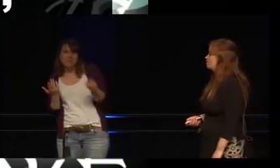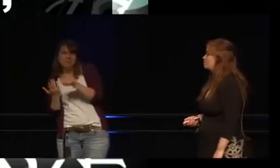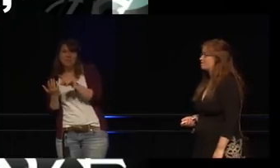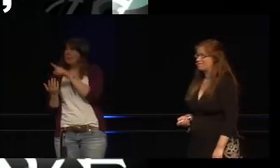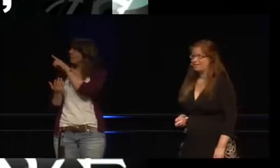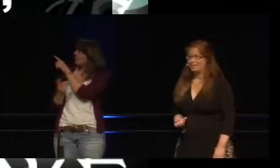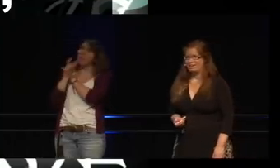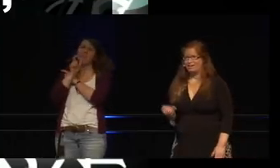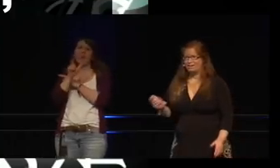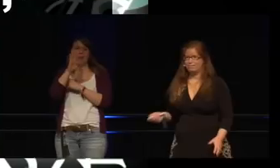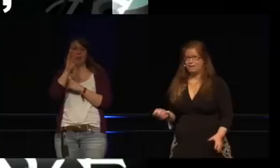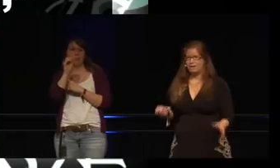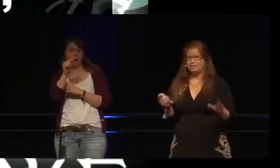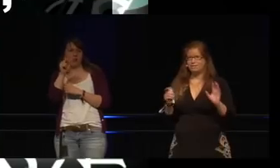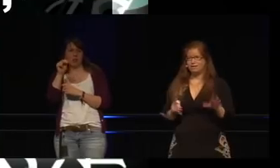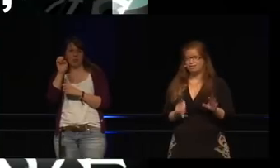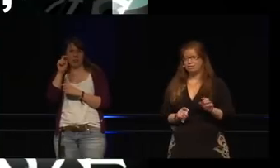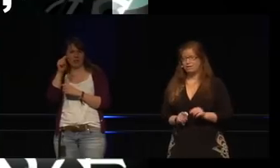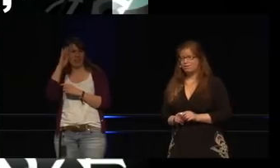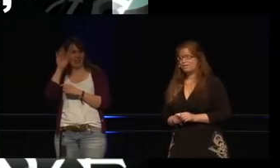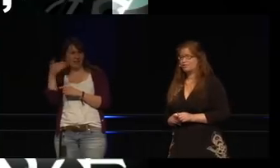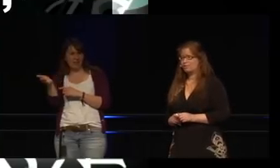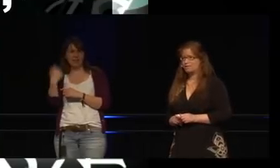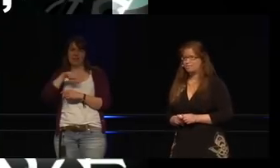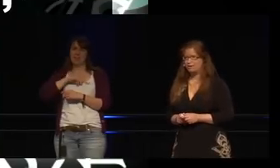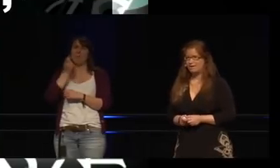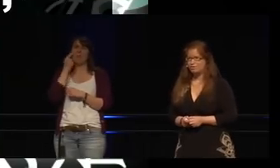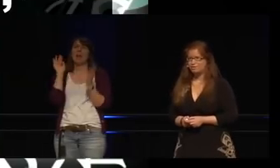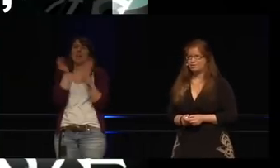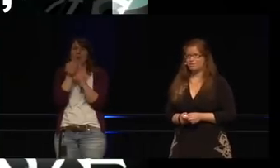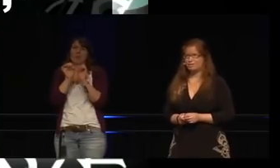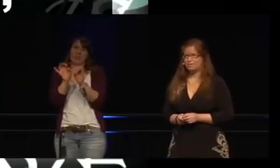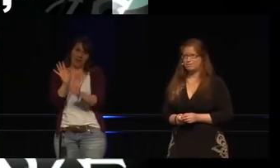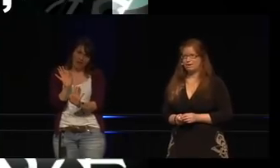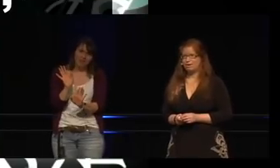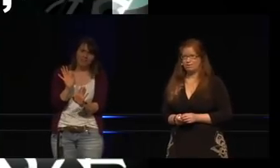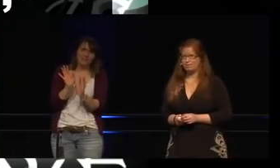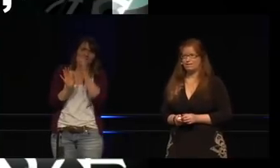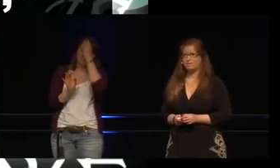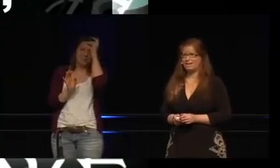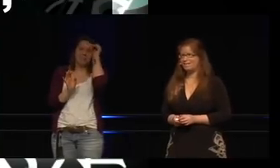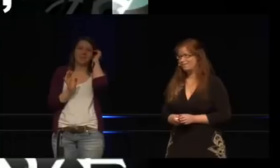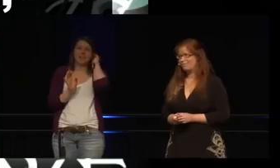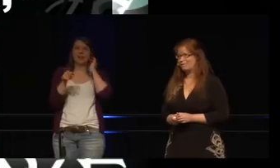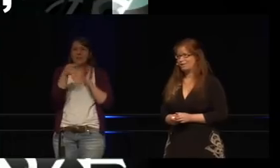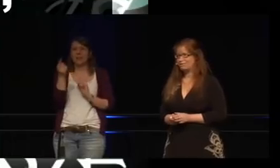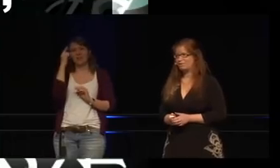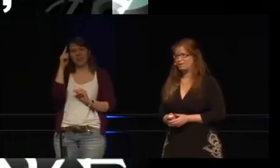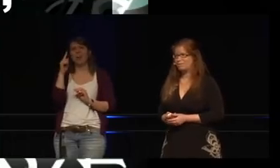Für die, die nicht wissen, was das ist, ein Botnet ist, ich versuche eine ganz kurze Erklärung zu sein,